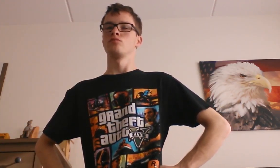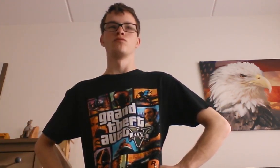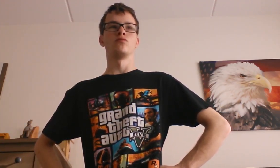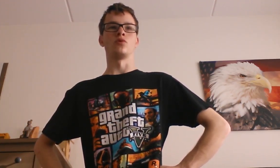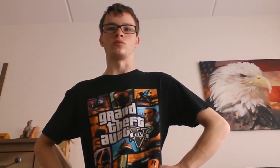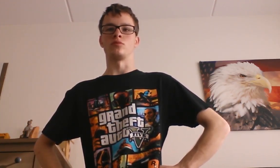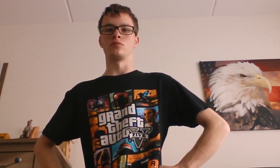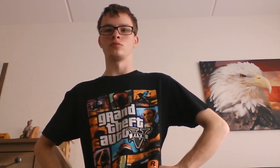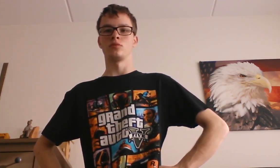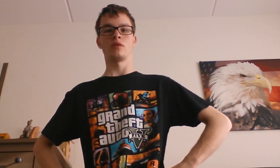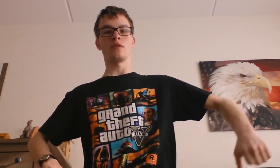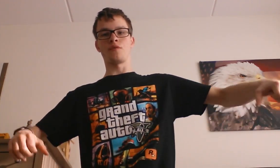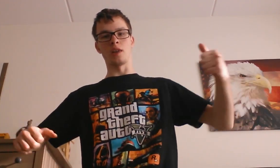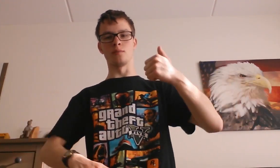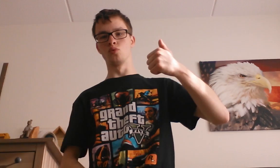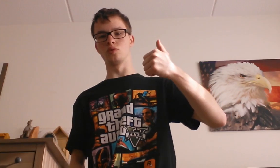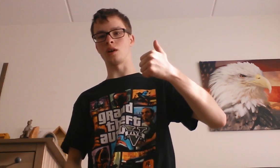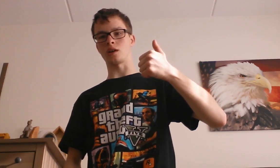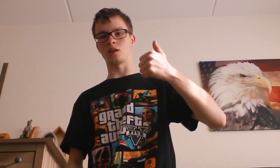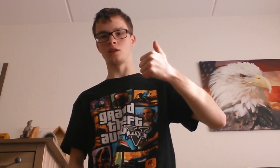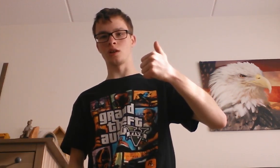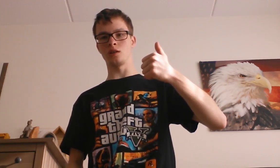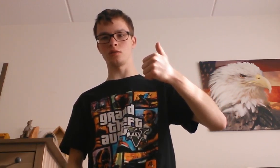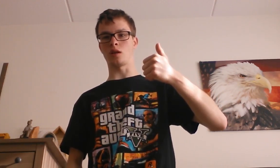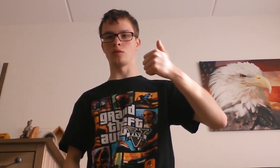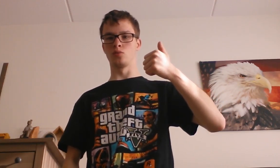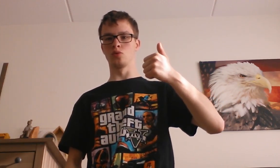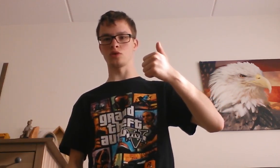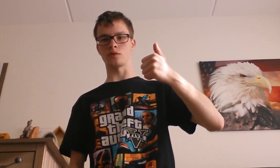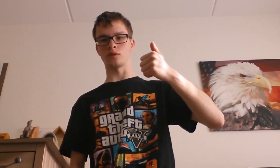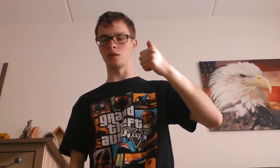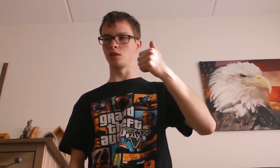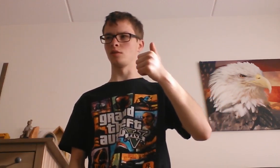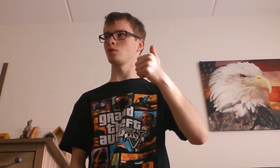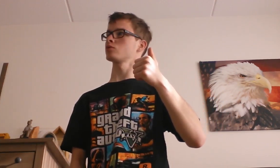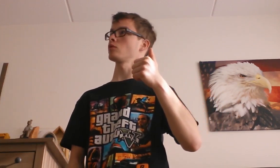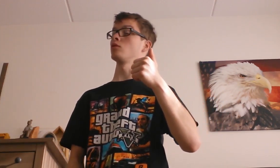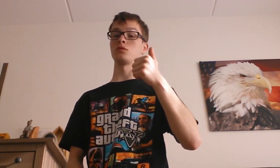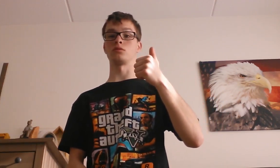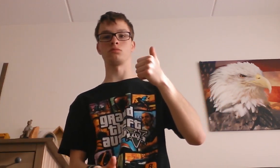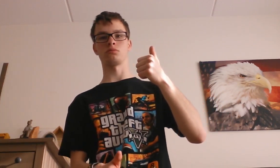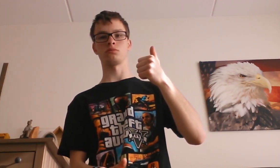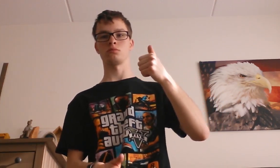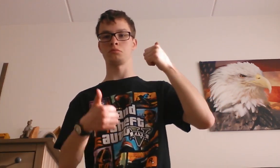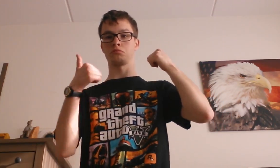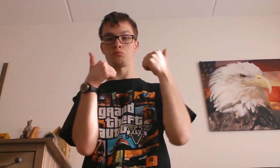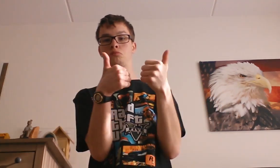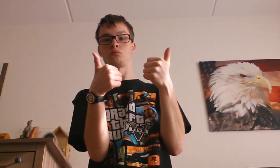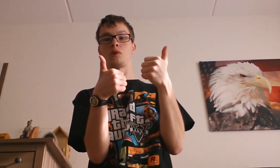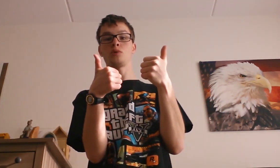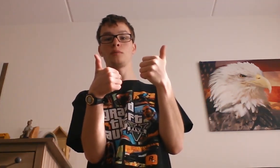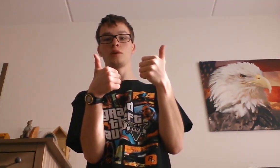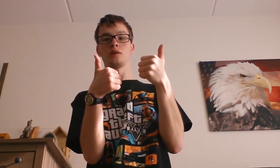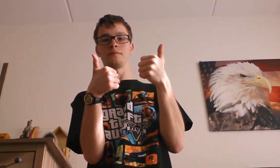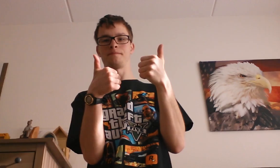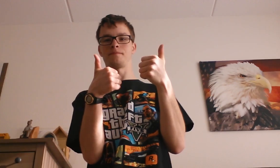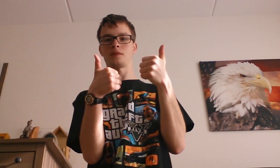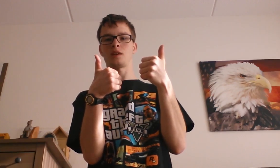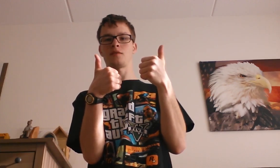Nou. Een fijne moederdag. Iedereen. Alle moeders van de hele wereld ook. Wat heb je? En.